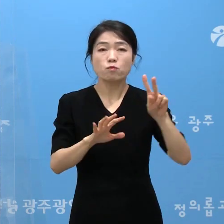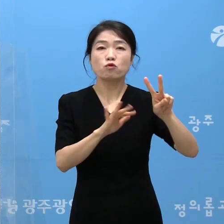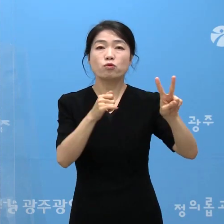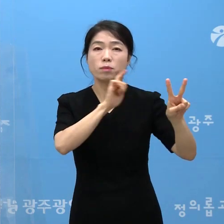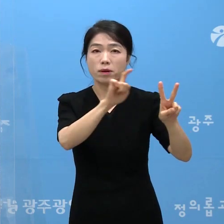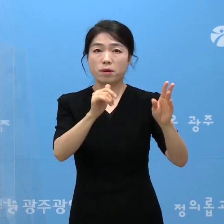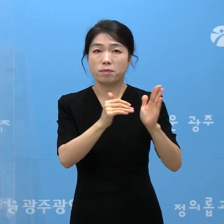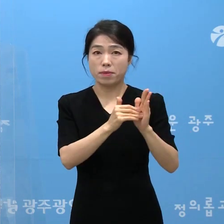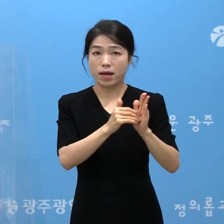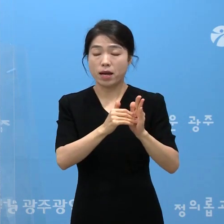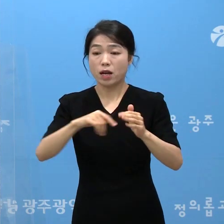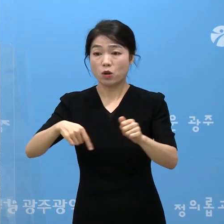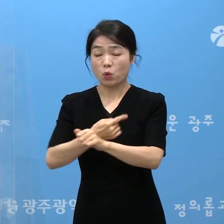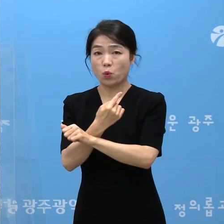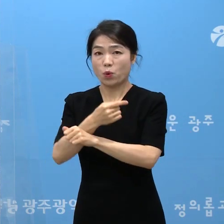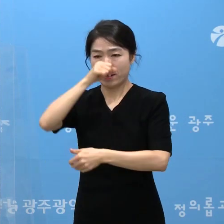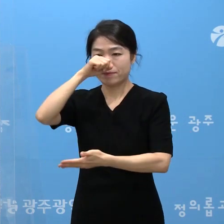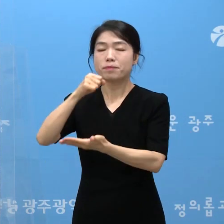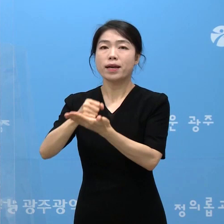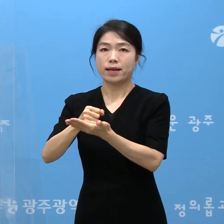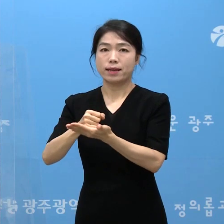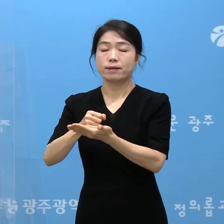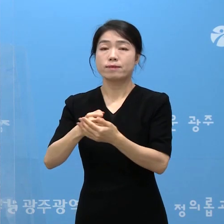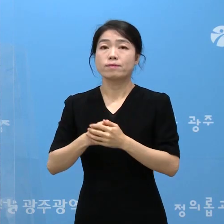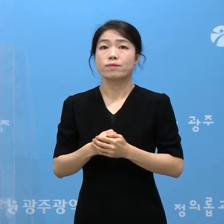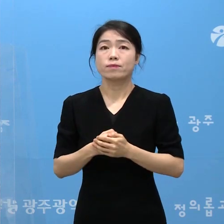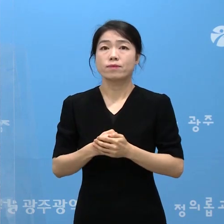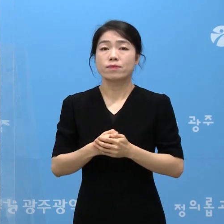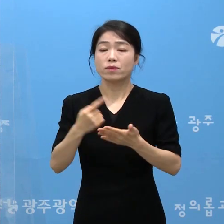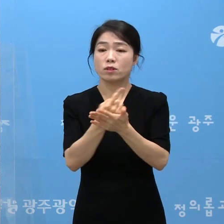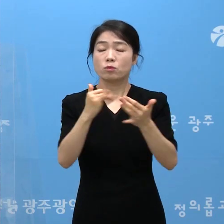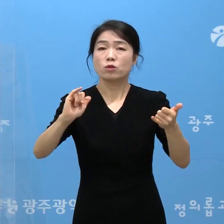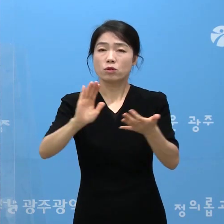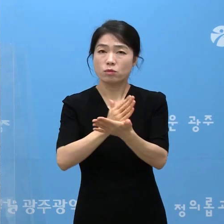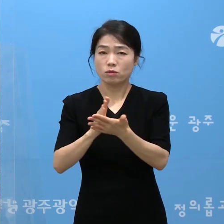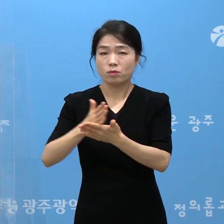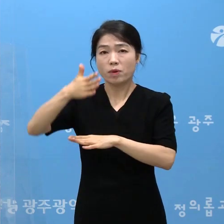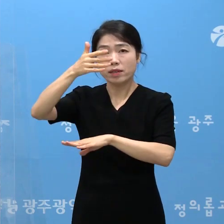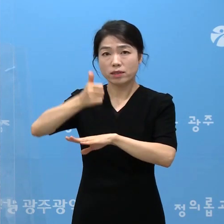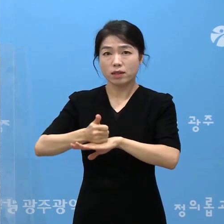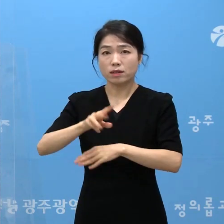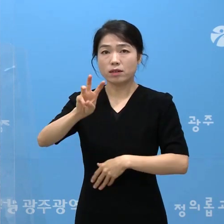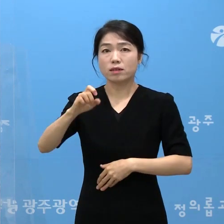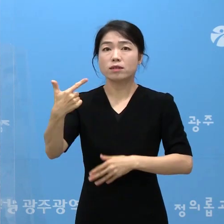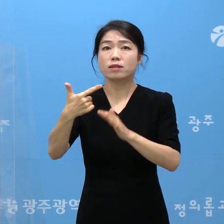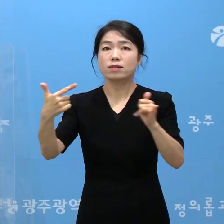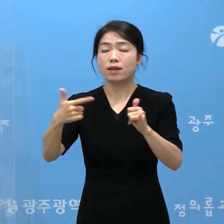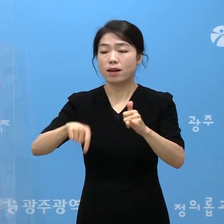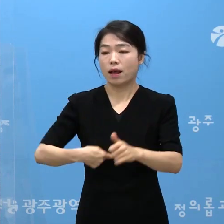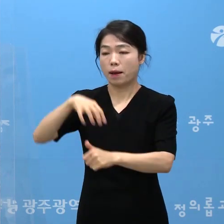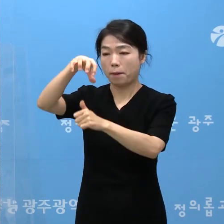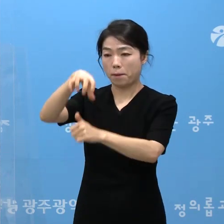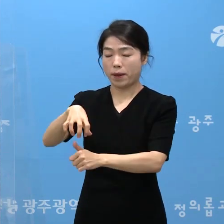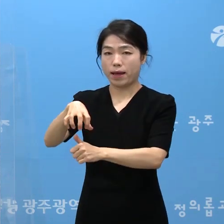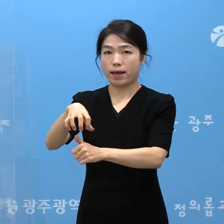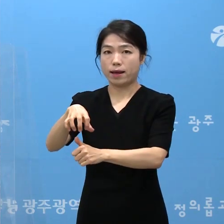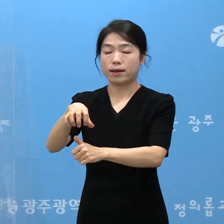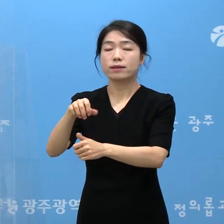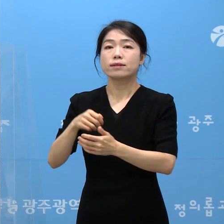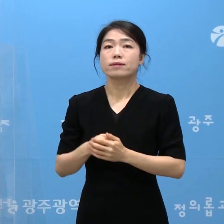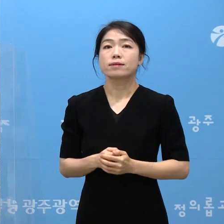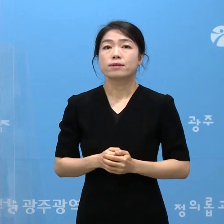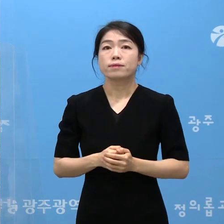확진되셨고 나머지는 음성이었습니다. 접촉자 분류 결과 36분이 자가격리에 들어갔습니다.